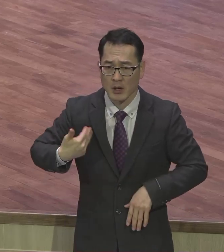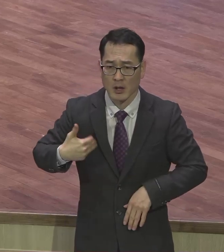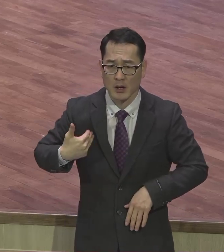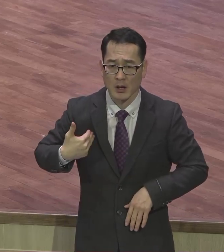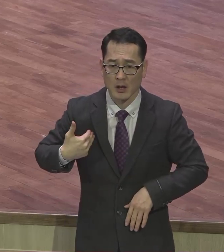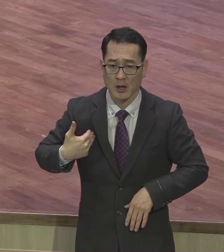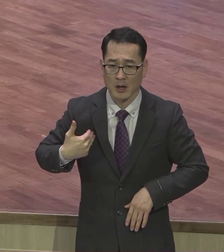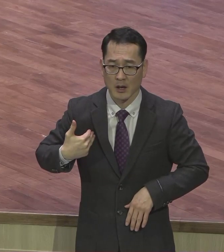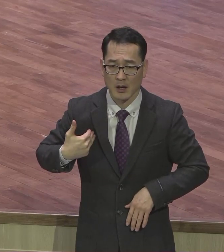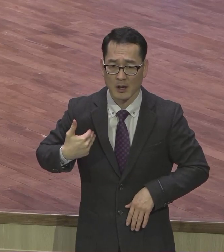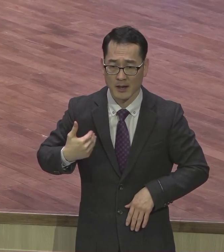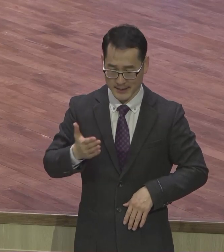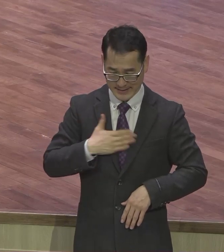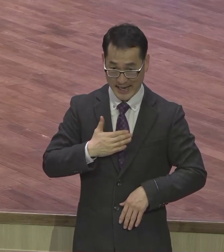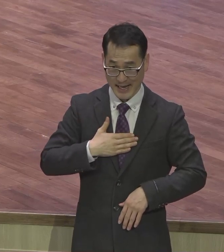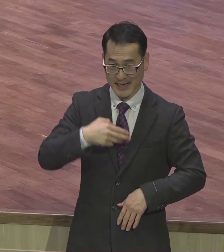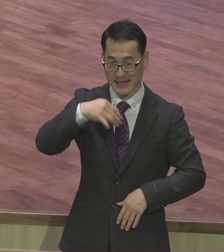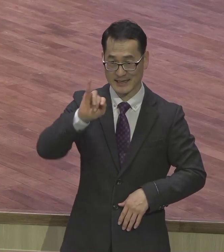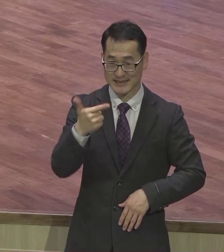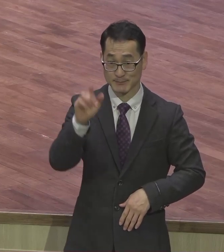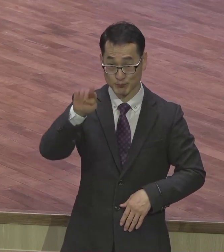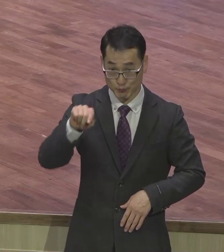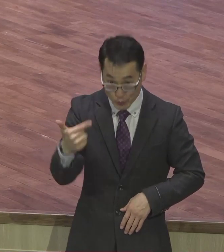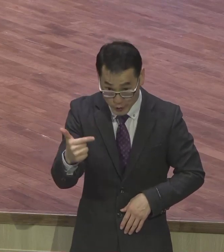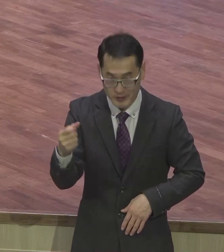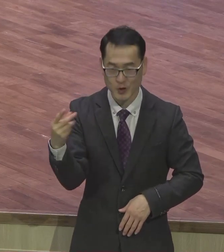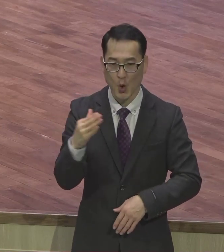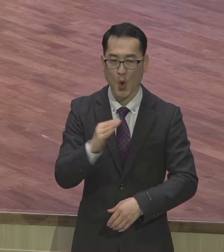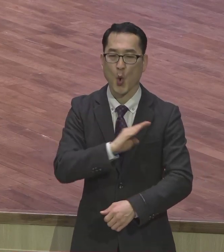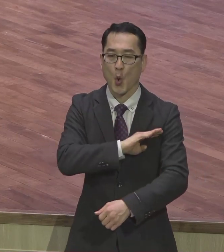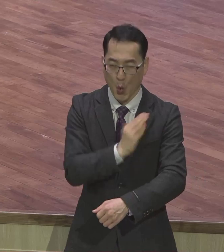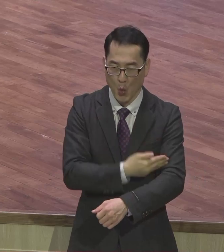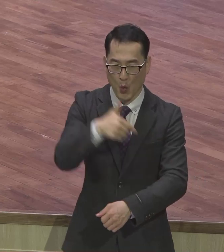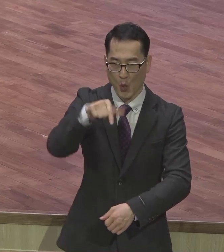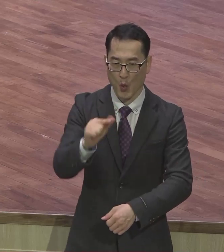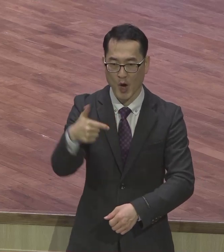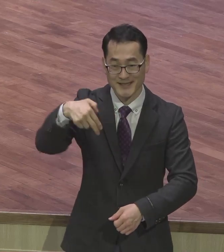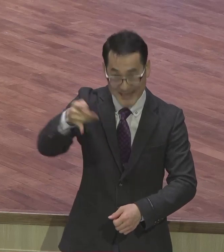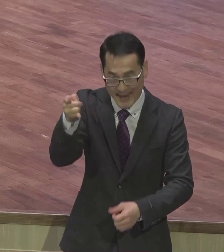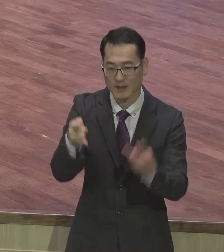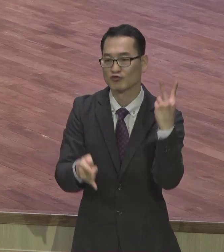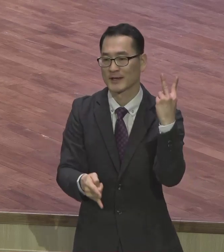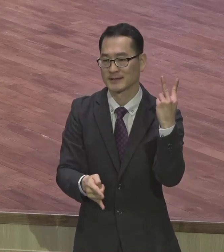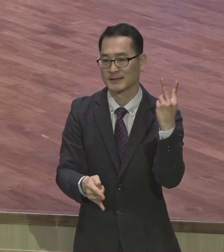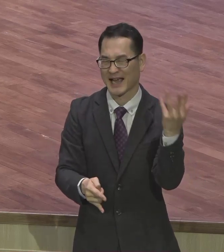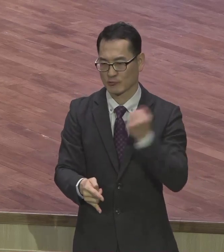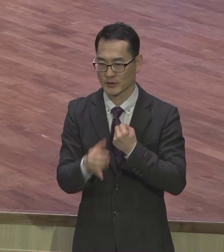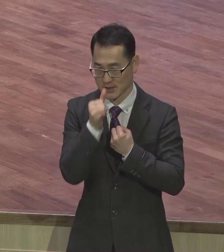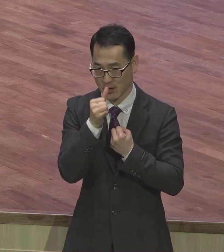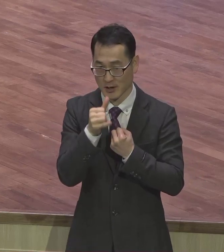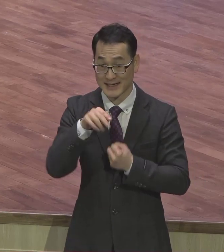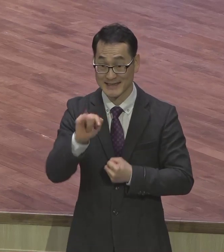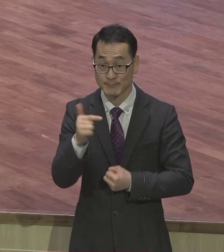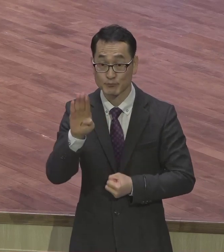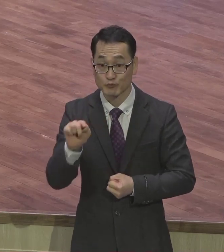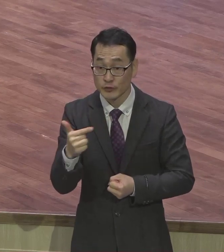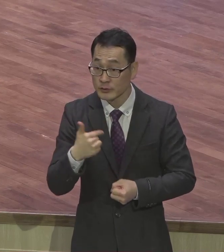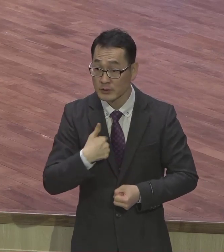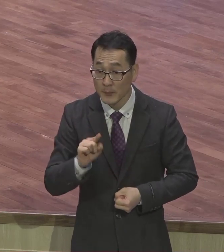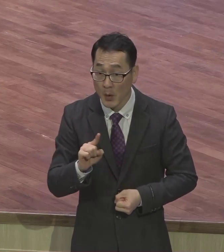신분과 권세 신분 신분적 축복이 뭐냐 내가 무슨 신분이냐 예수 예수 영접하기 전에